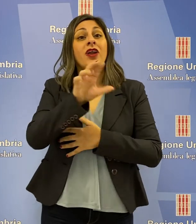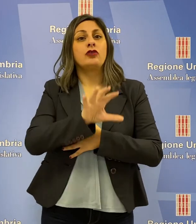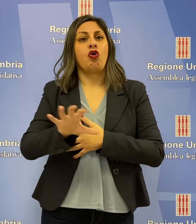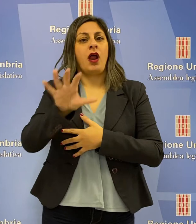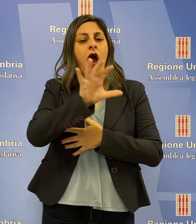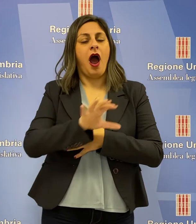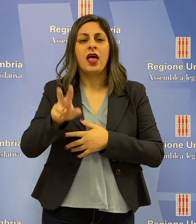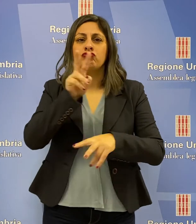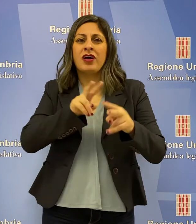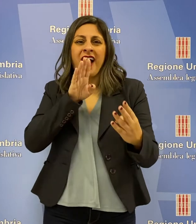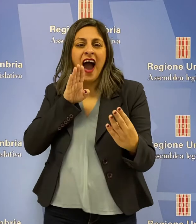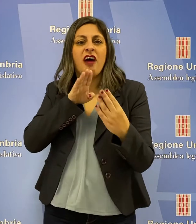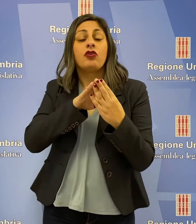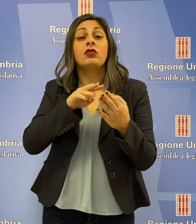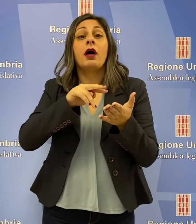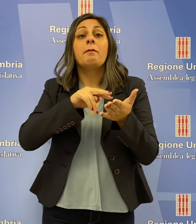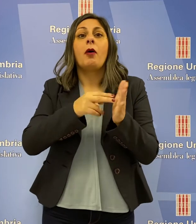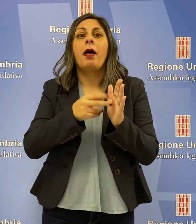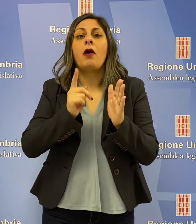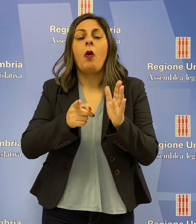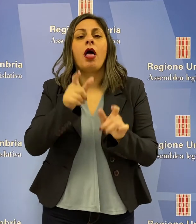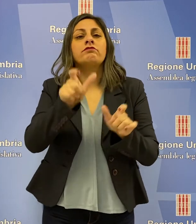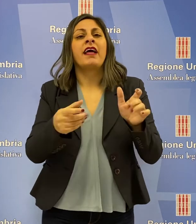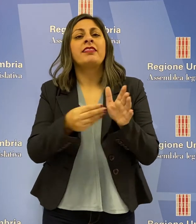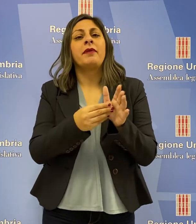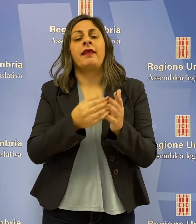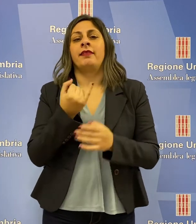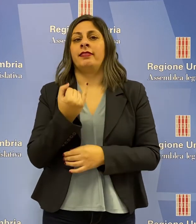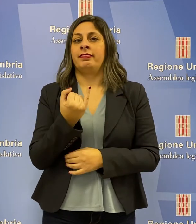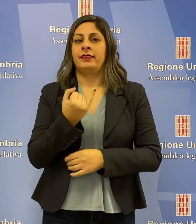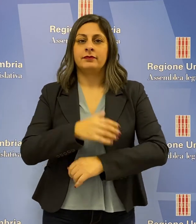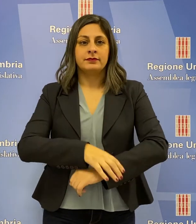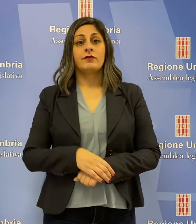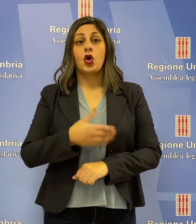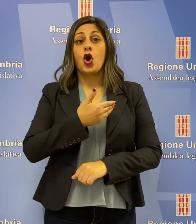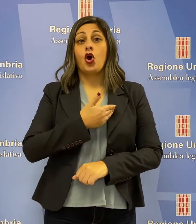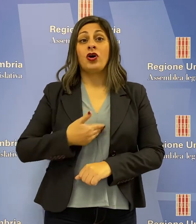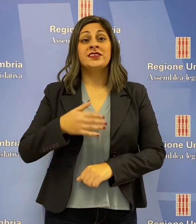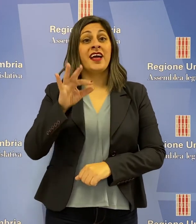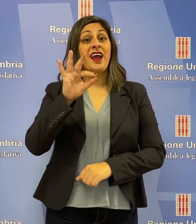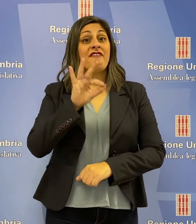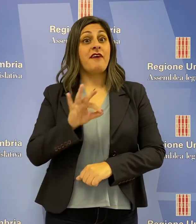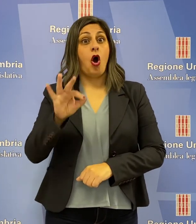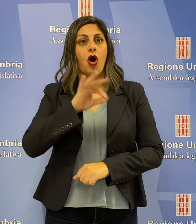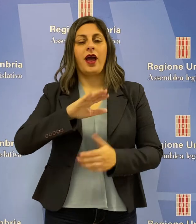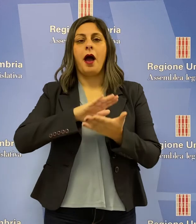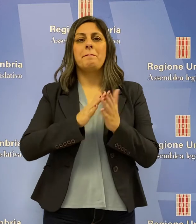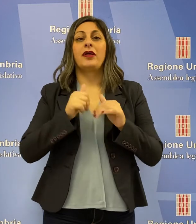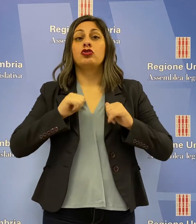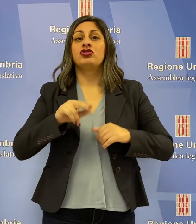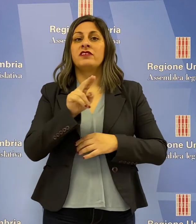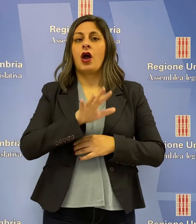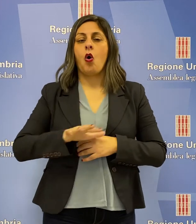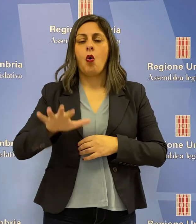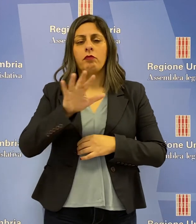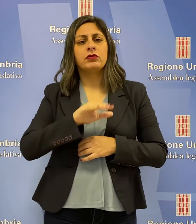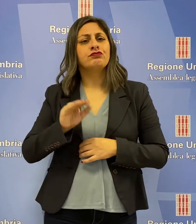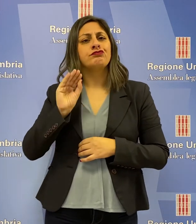fronteggiando il problema della scarsità del personale. Il consigliere Andrea Fora, patto civico per l'Umbria, ha chiesto